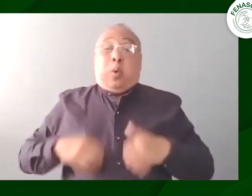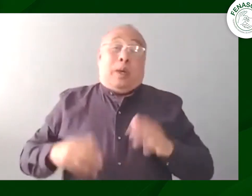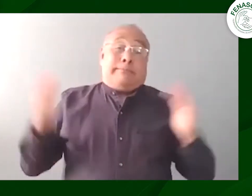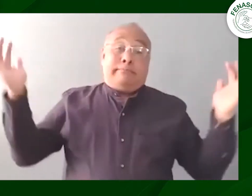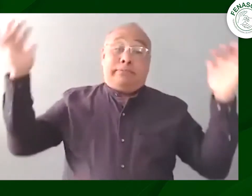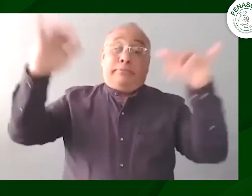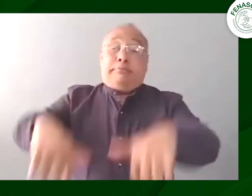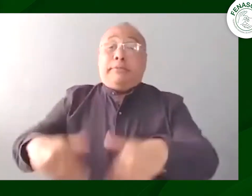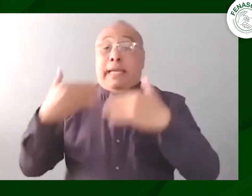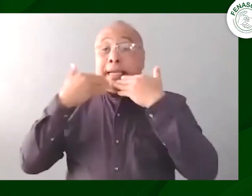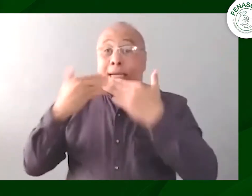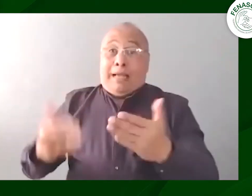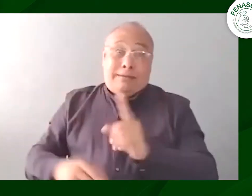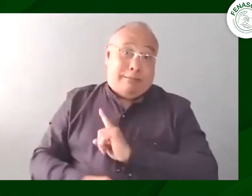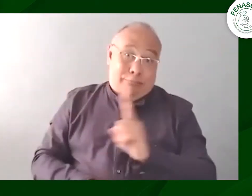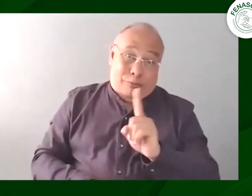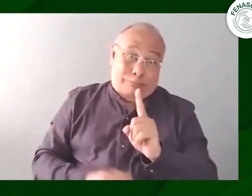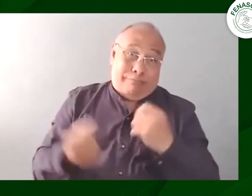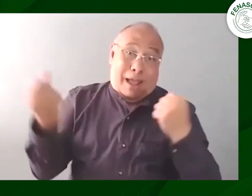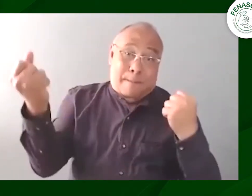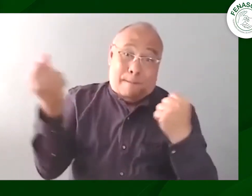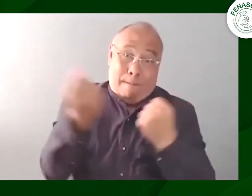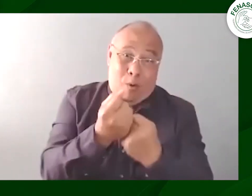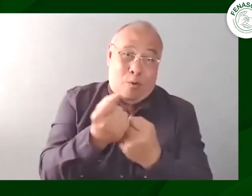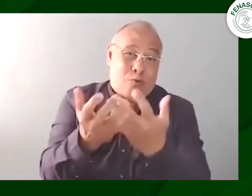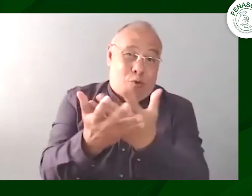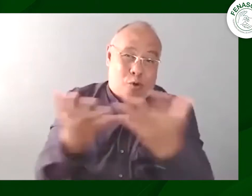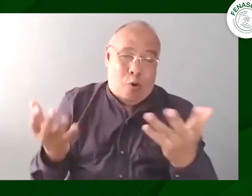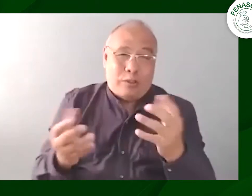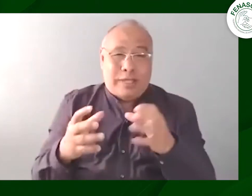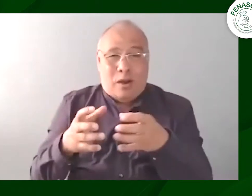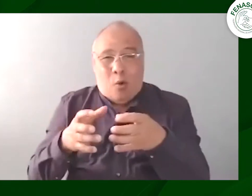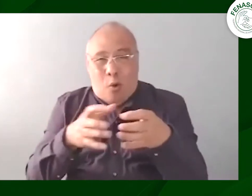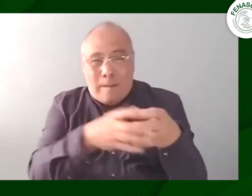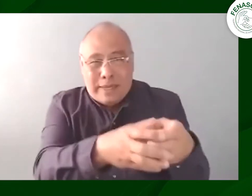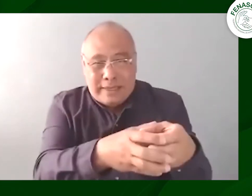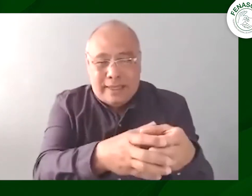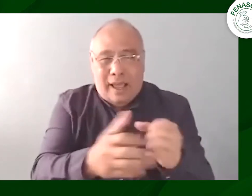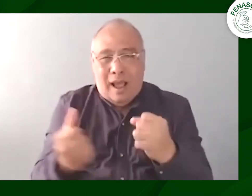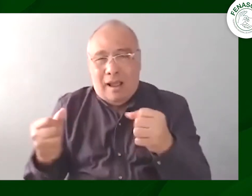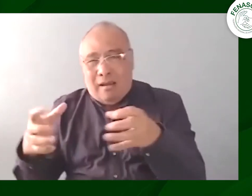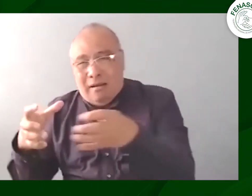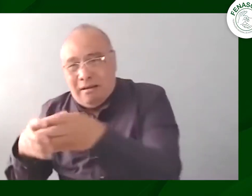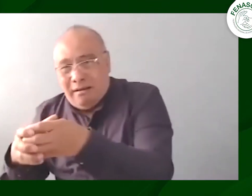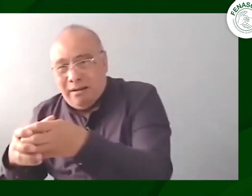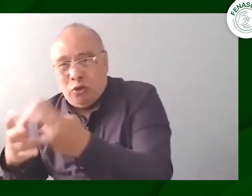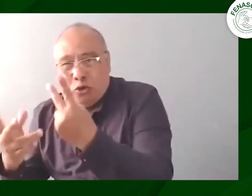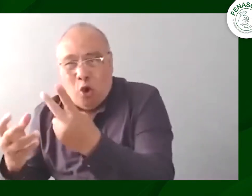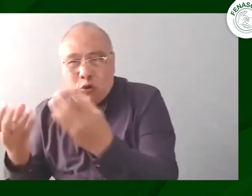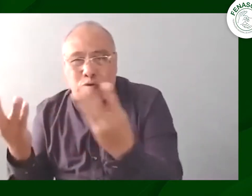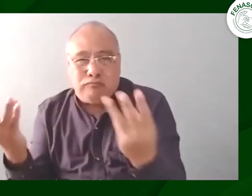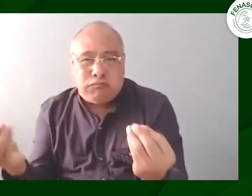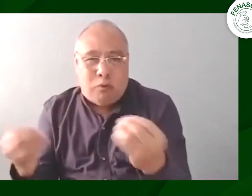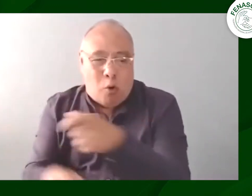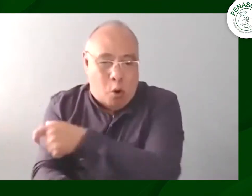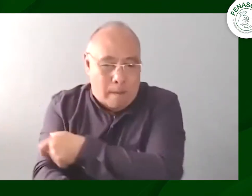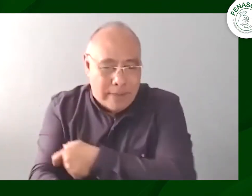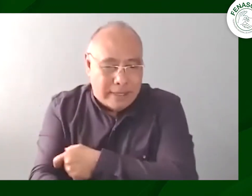en este espacio no quiere decir que nosotros simplemente nos dediquemos a mirar los toros desde la barrera y decir que bueno que están allí